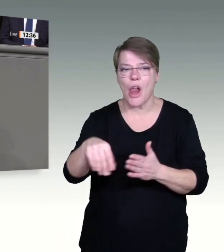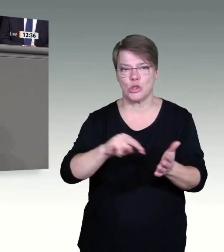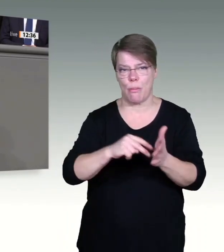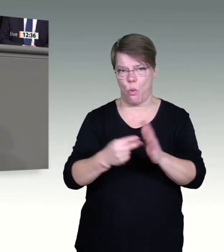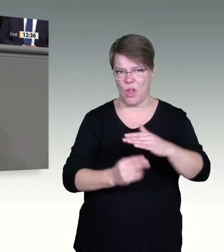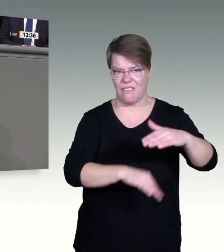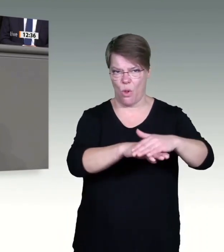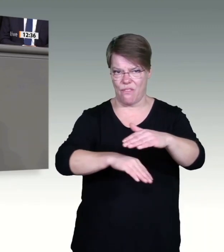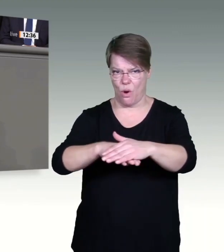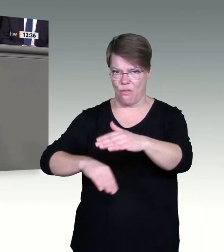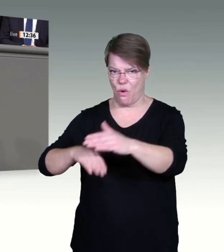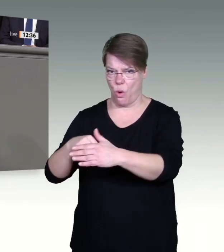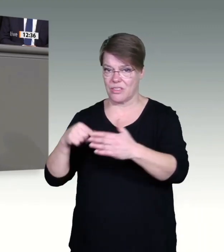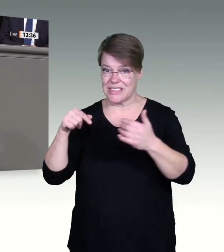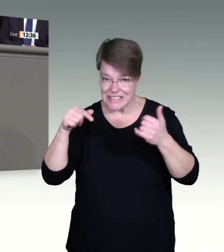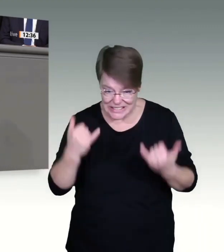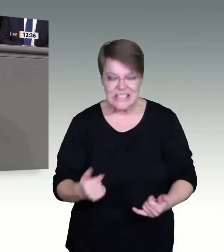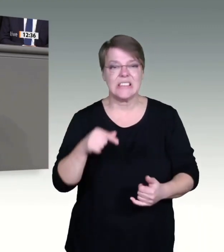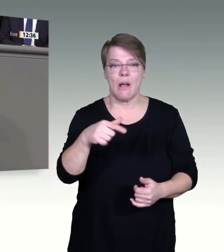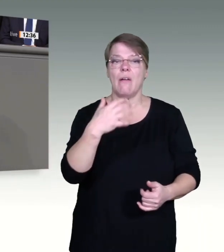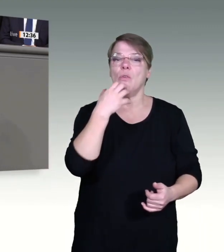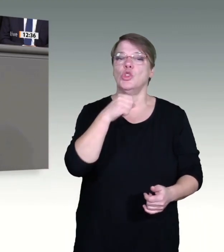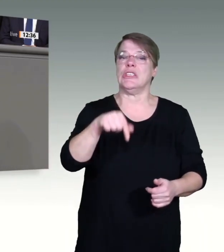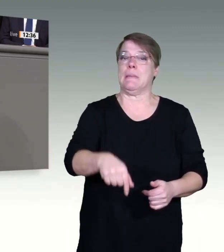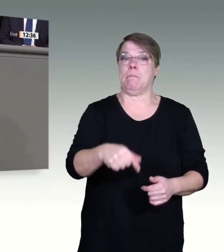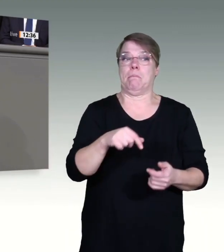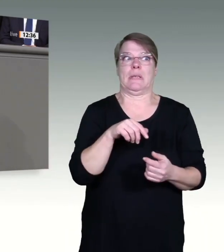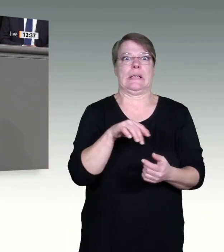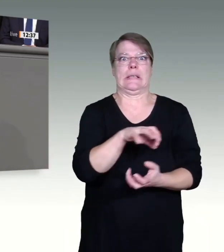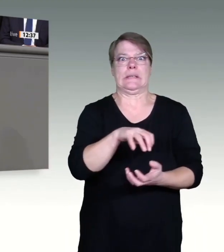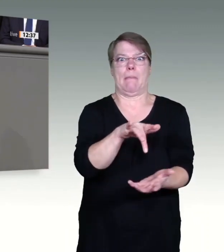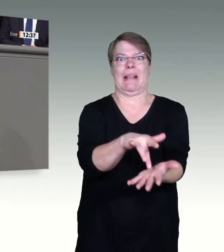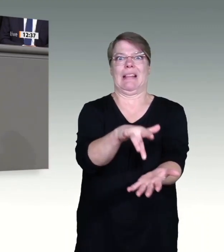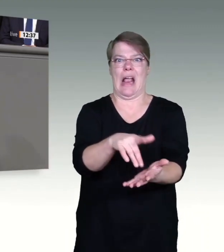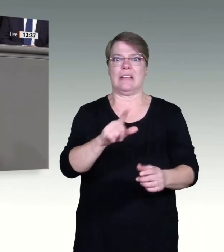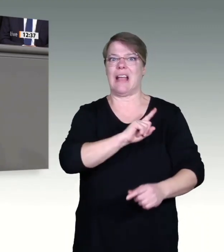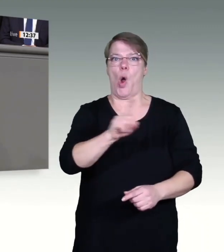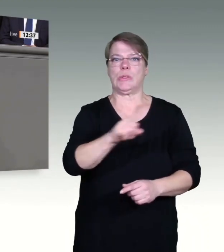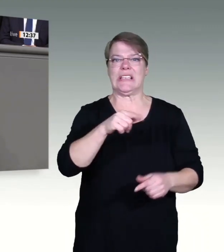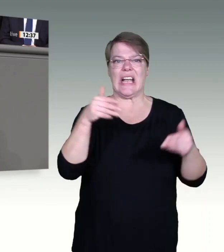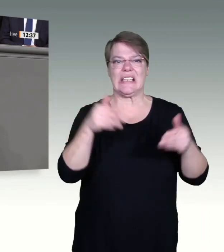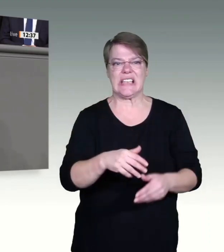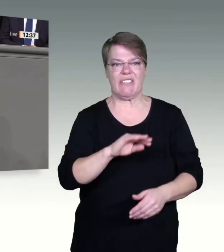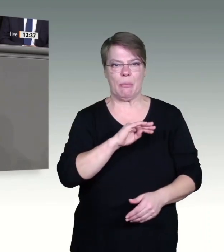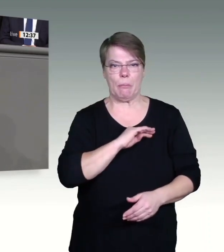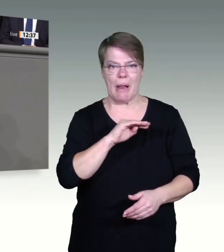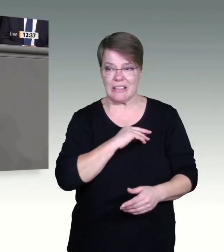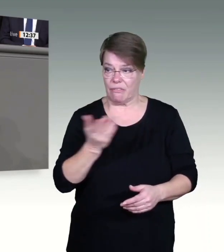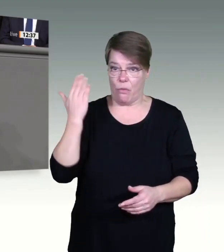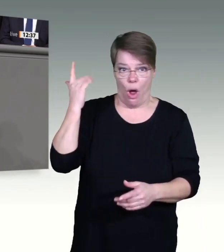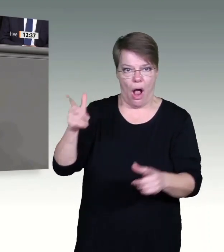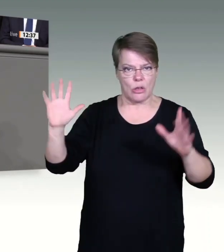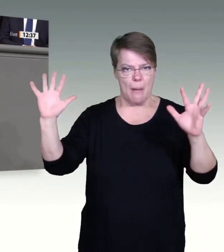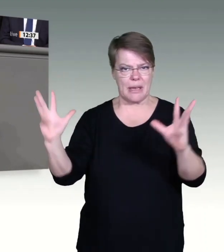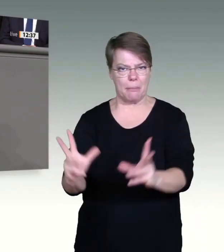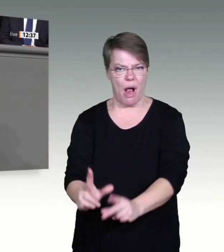ausspielen. Das ist doch die Wahrheit hier. Und das auf der Grundlage von manipulierten Zahlen, bei denen